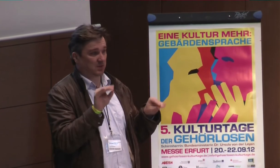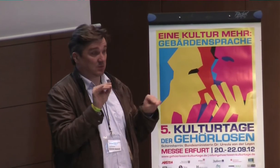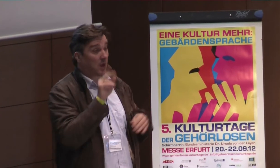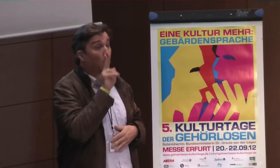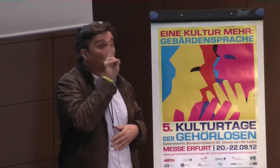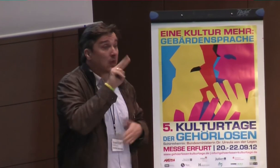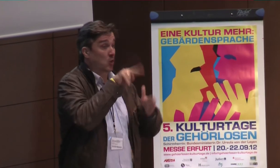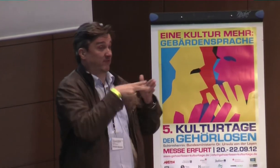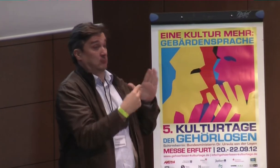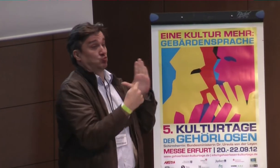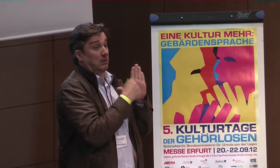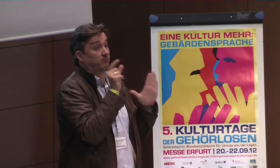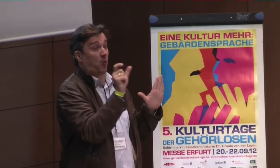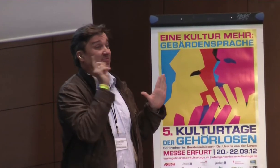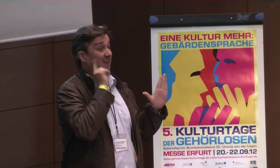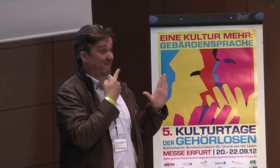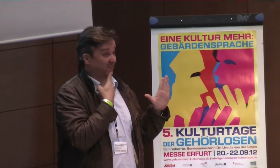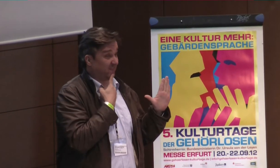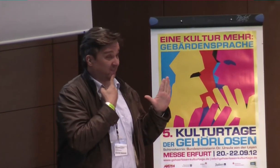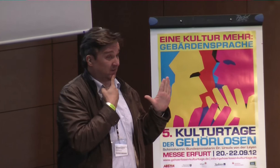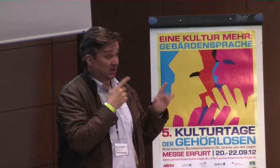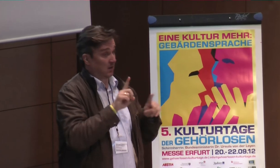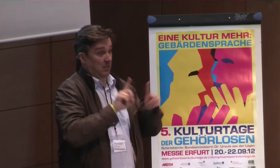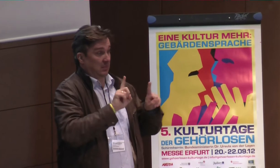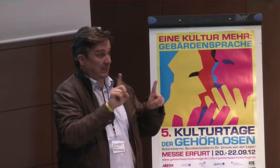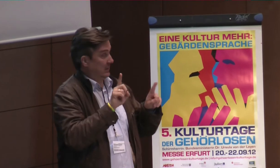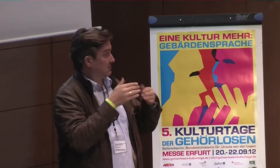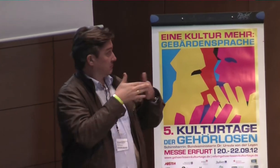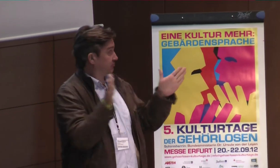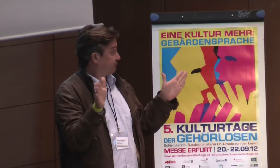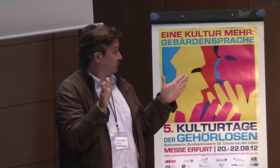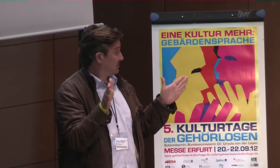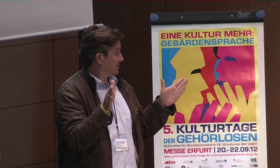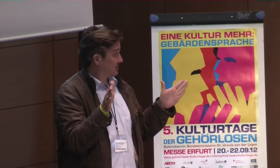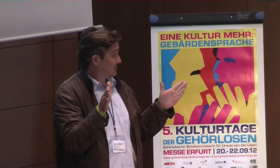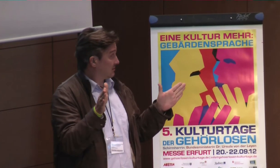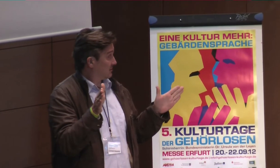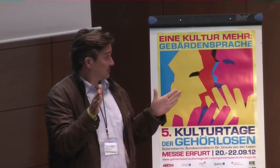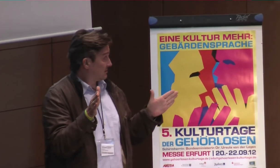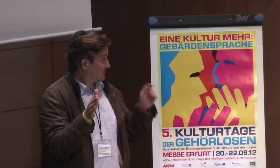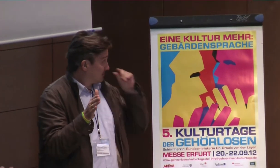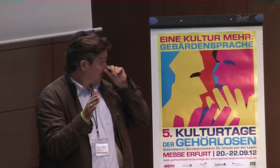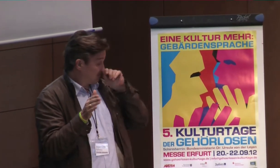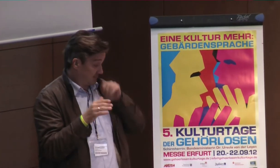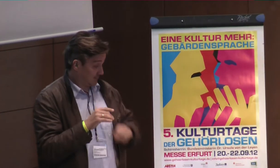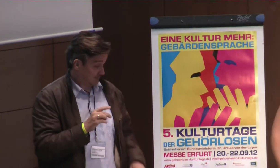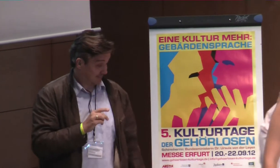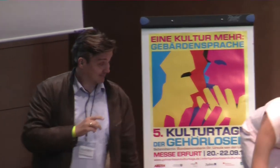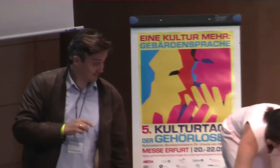es um Gehörlose geht und dass keine andere Terminologie verwendet wird. ich glaube, da wird death benutzt. Also meine